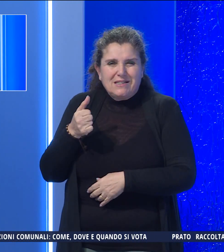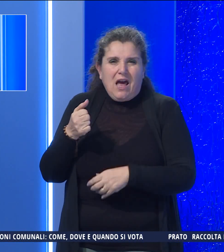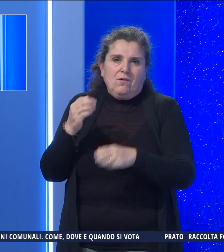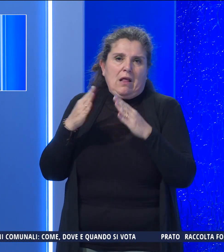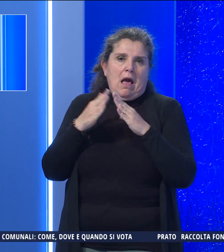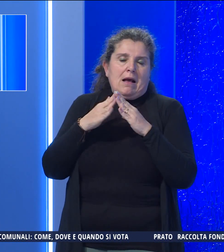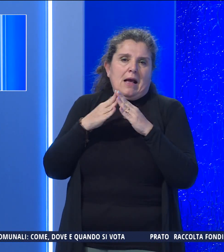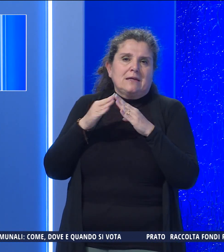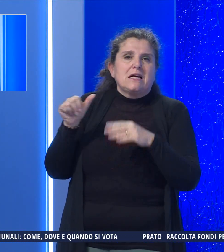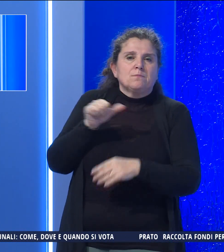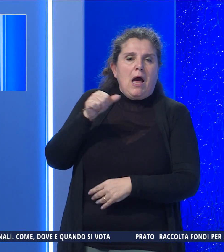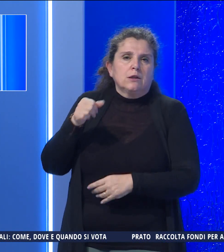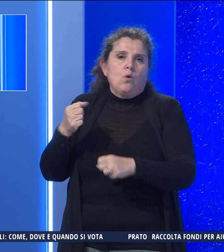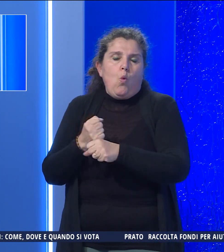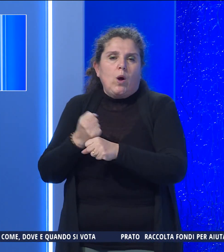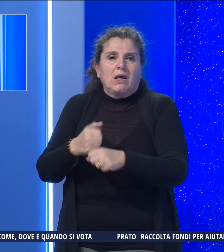working.